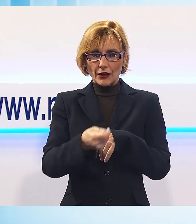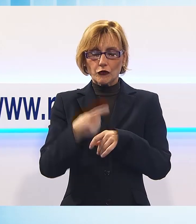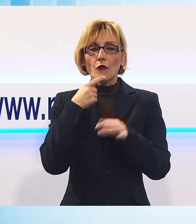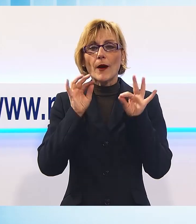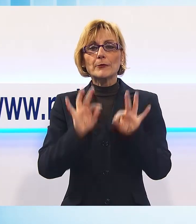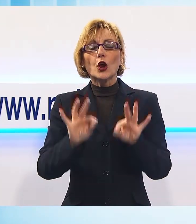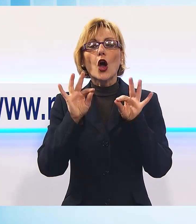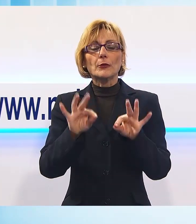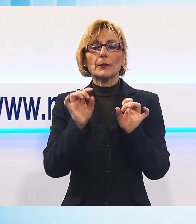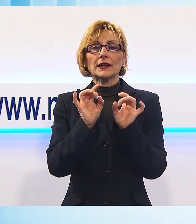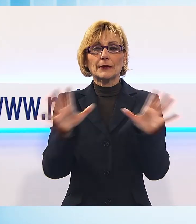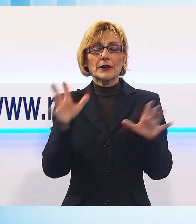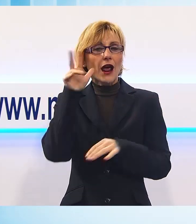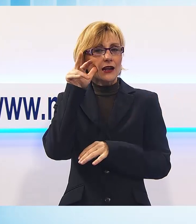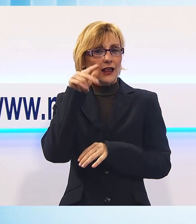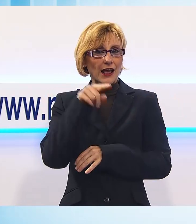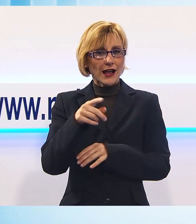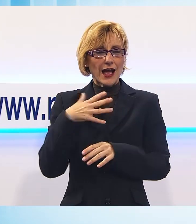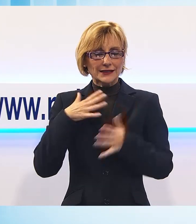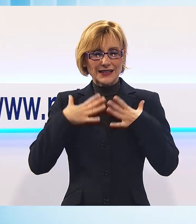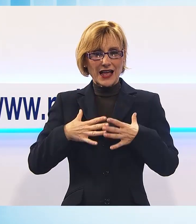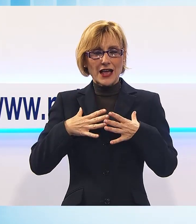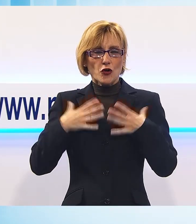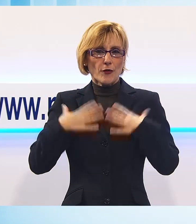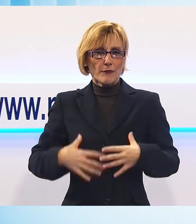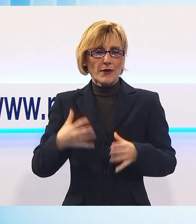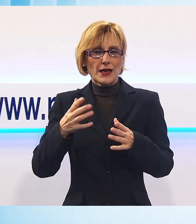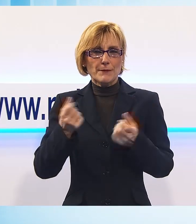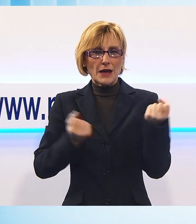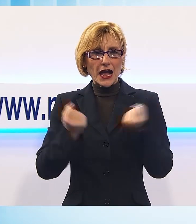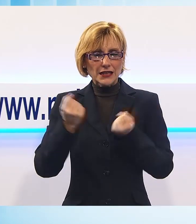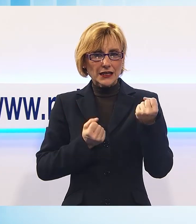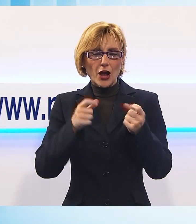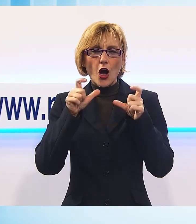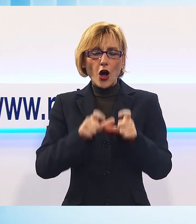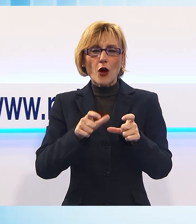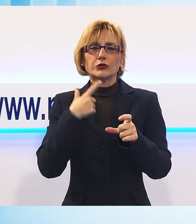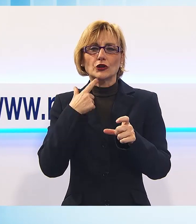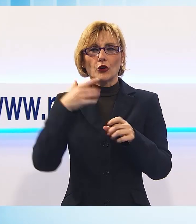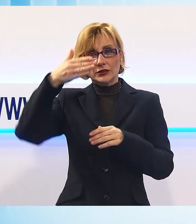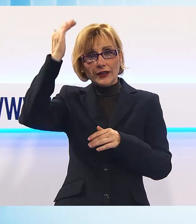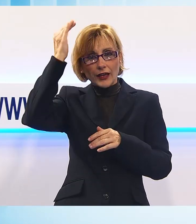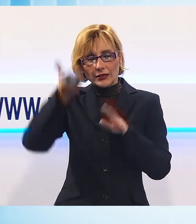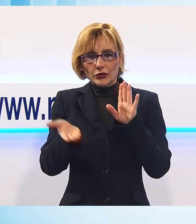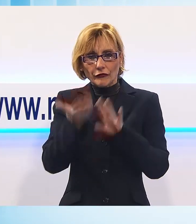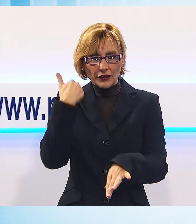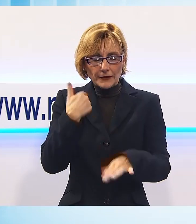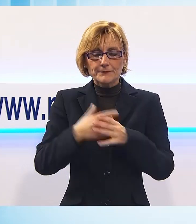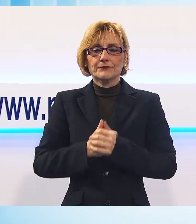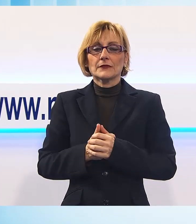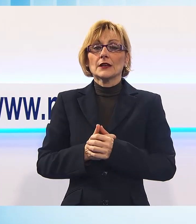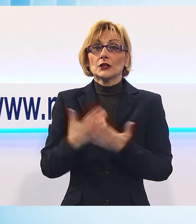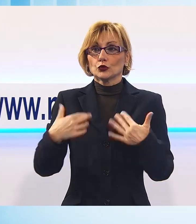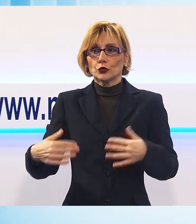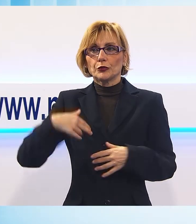liberare la ragazza dall'auto. Per farlo, hanno scoperchiato il tetto della vettura. Era stato allertato anche l'elisoccorso Pegaso, che